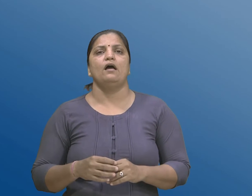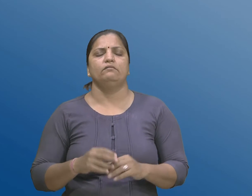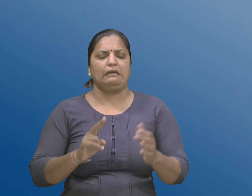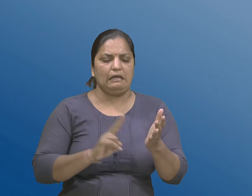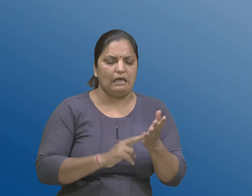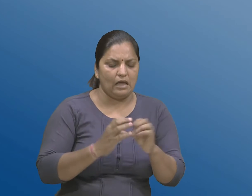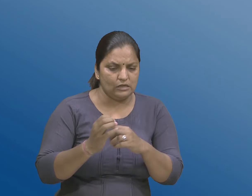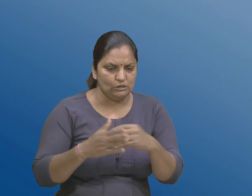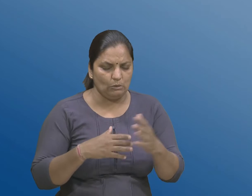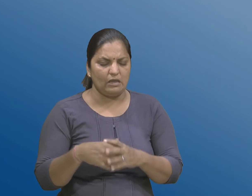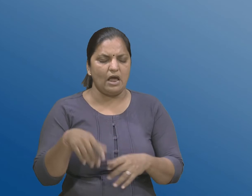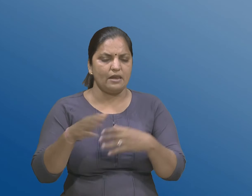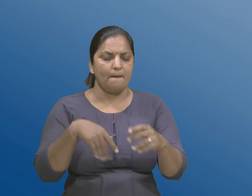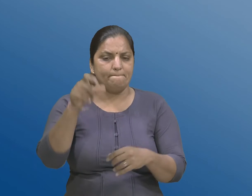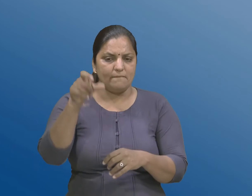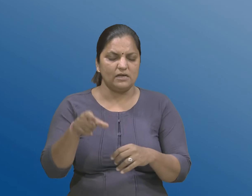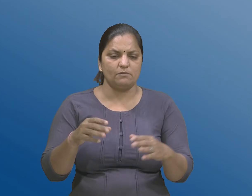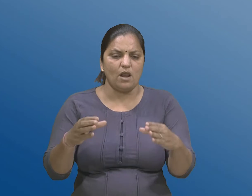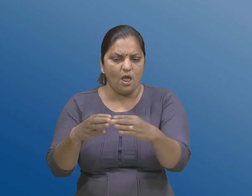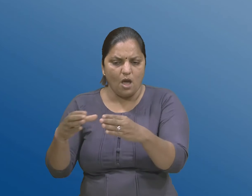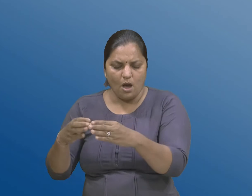व्यक्तिवना अन्य कोई मंडलों नो समावेश थाए जे